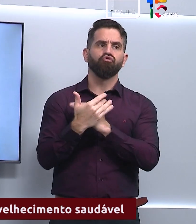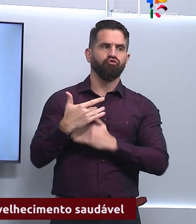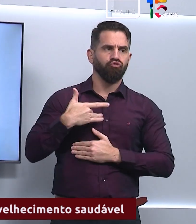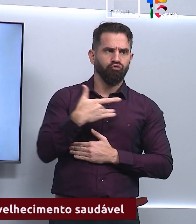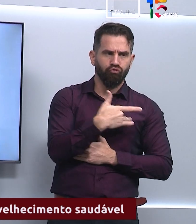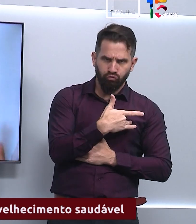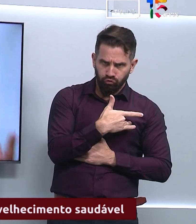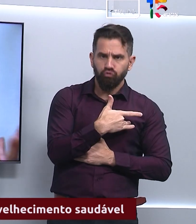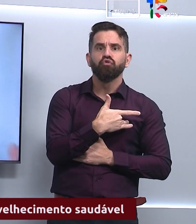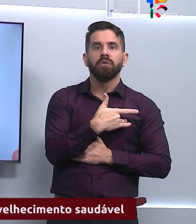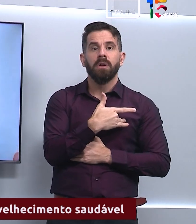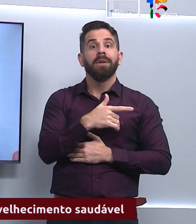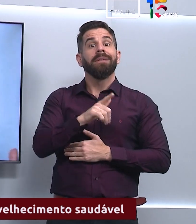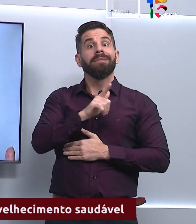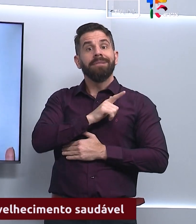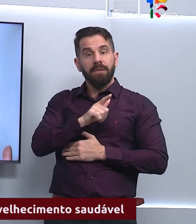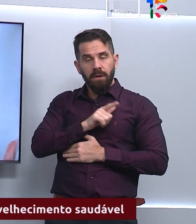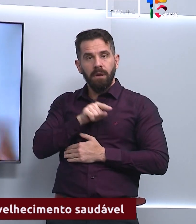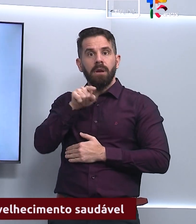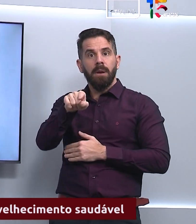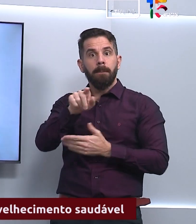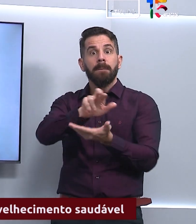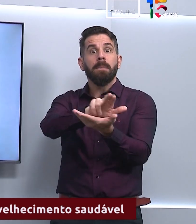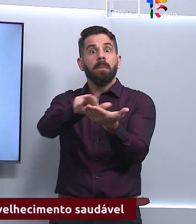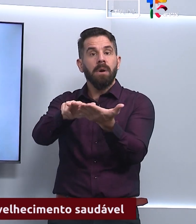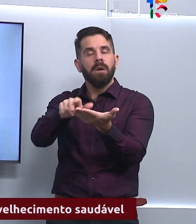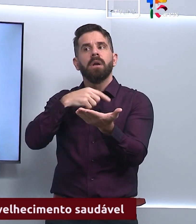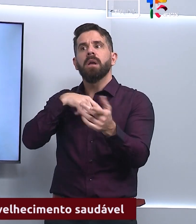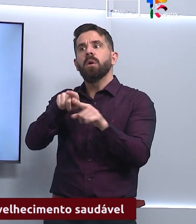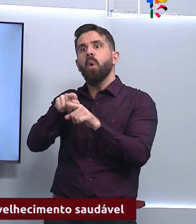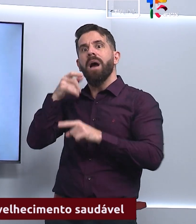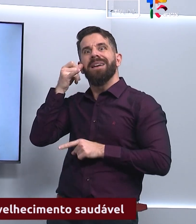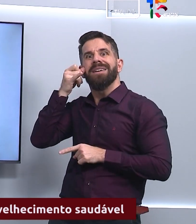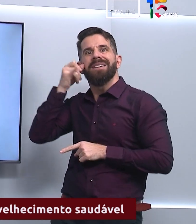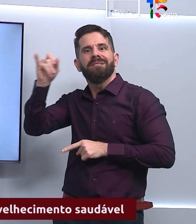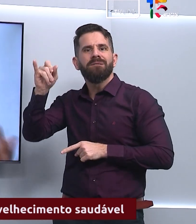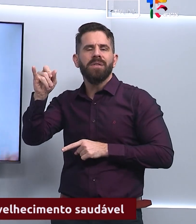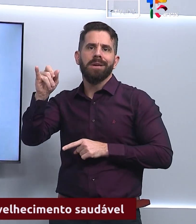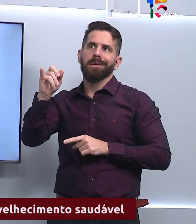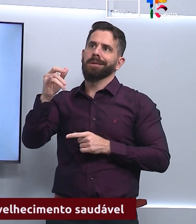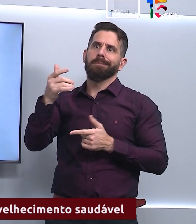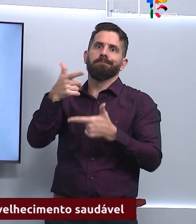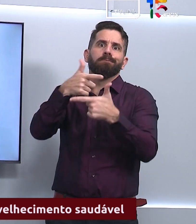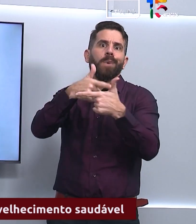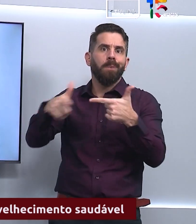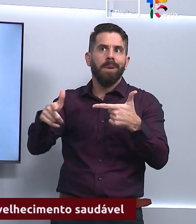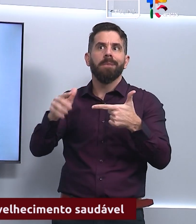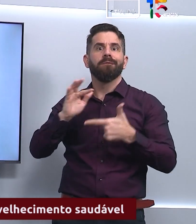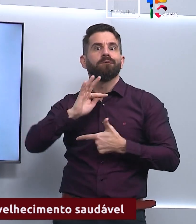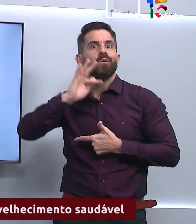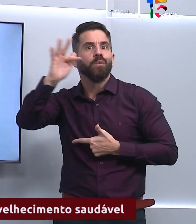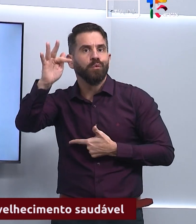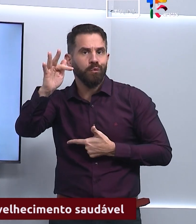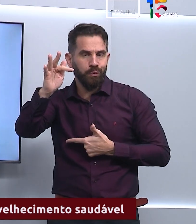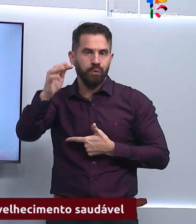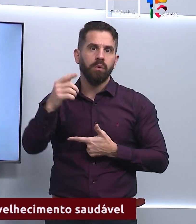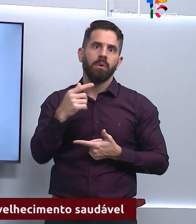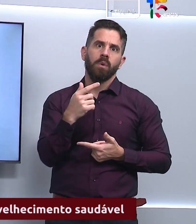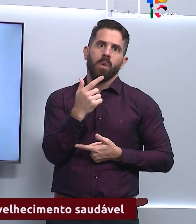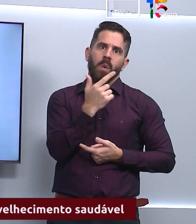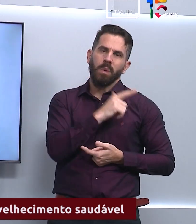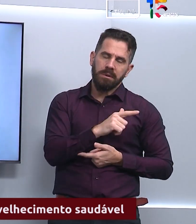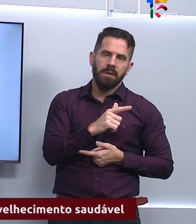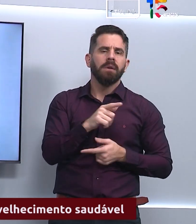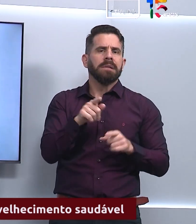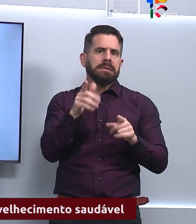citados, eles têm essa função antioxidante que vai evitar, né? Esse aumento de radicais livres, onde levam a